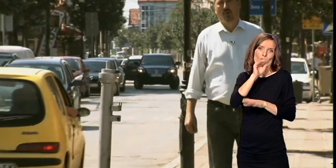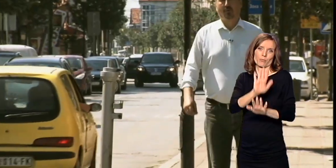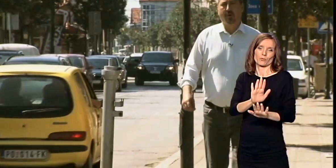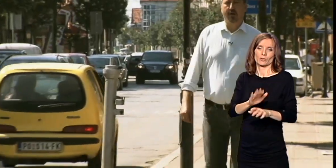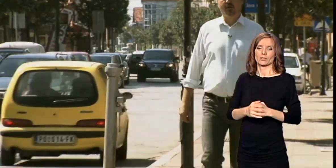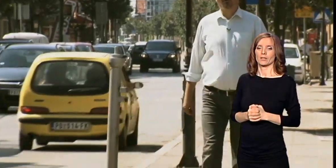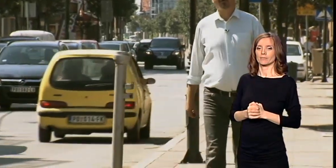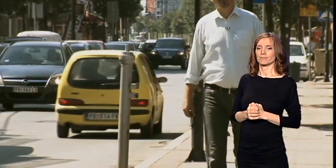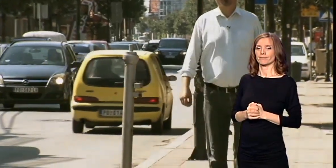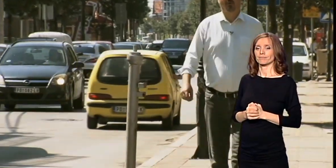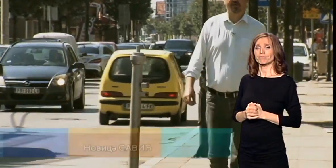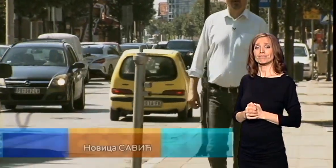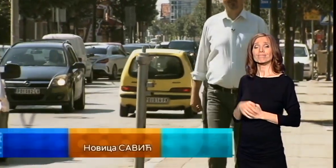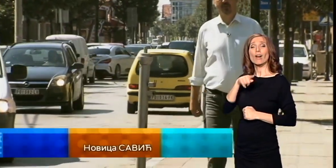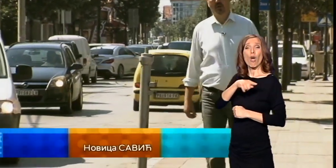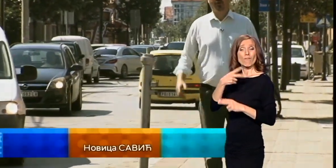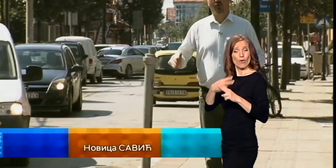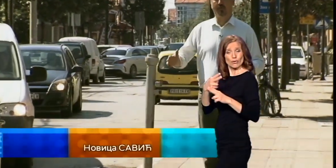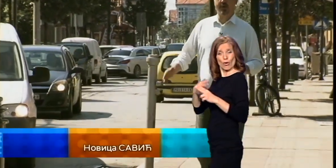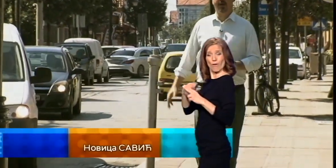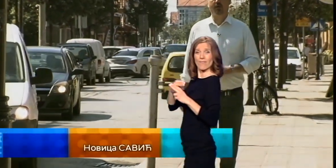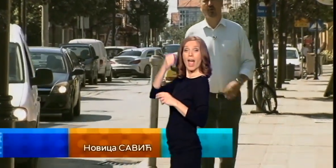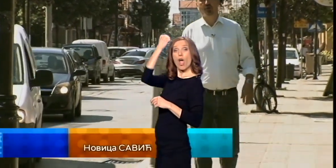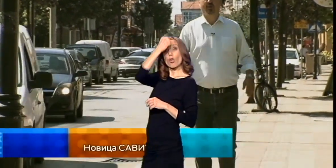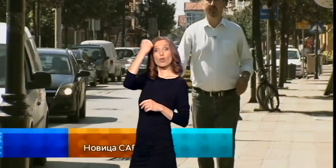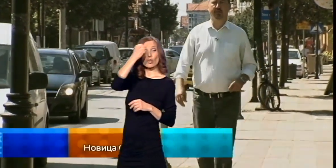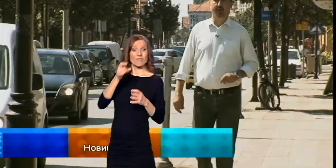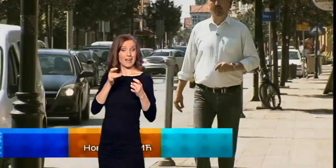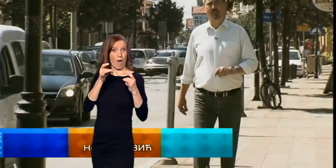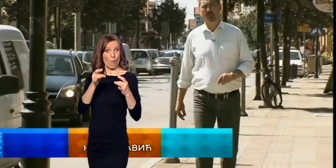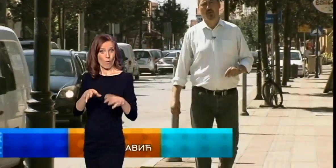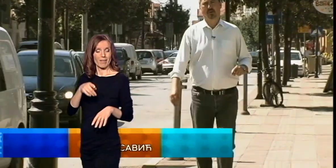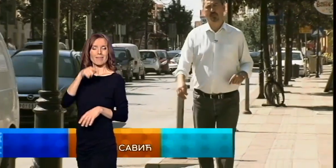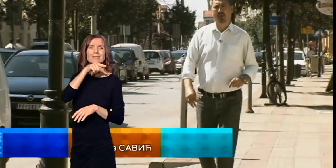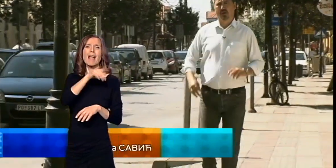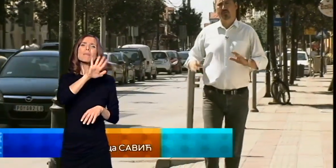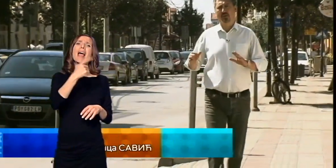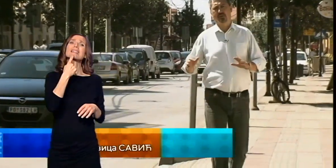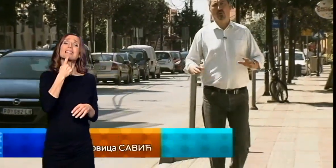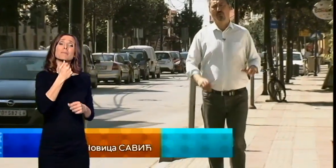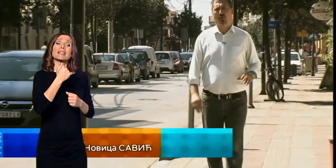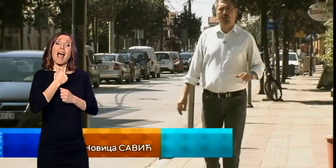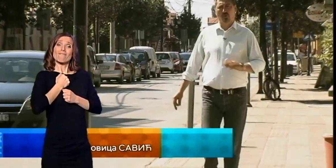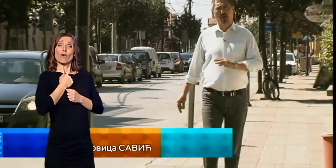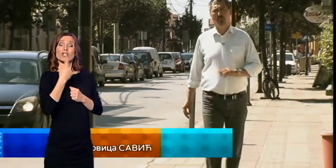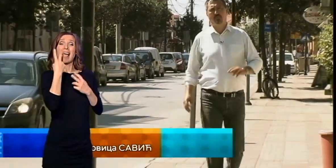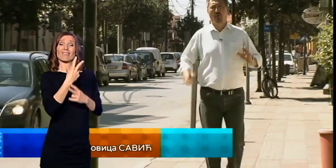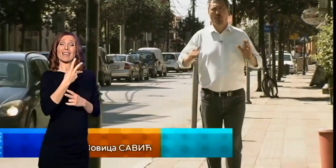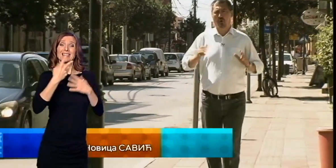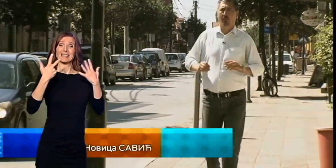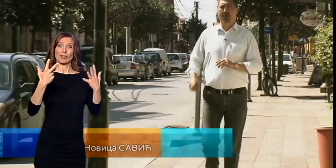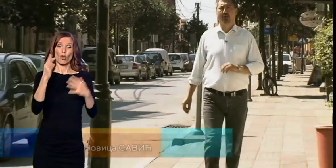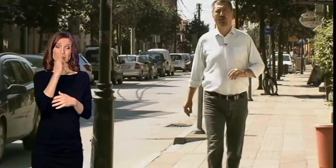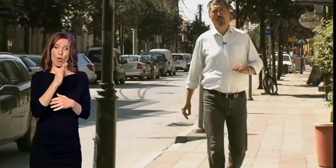Ovo je Kosovska ulica, njome je konjička divizija srpske vojske 28. oktobra